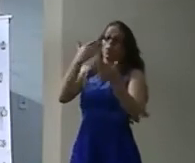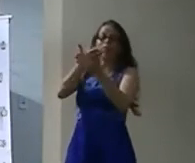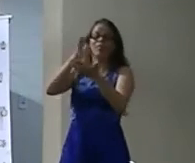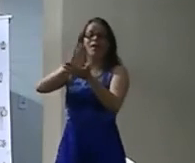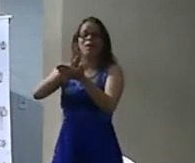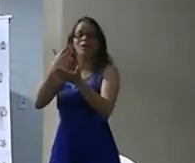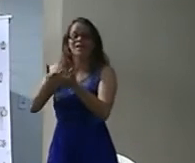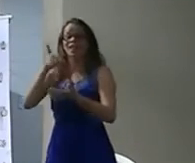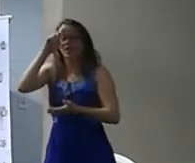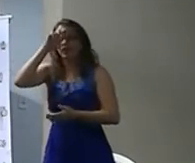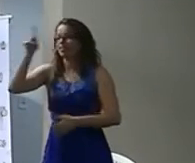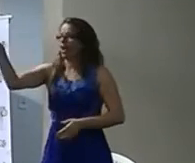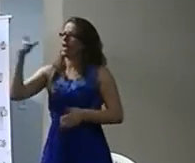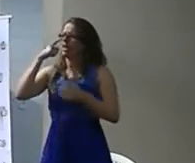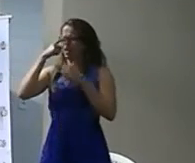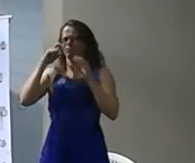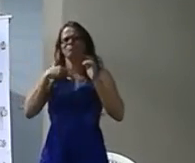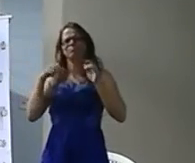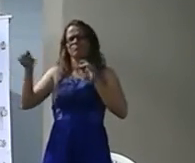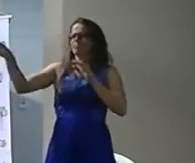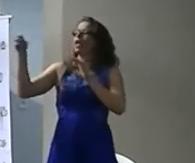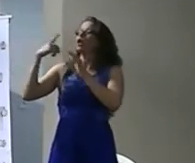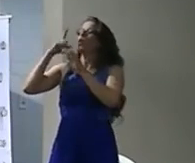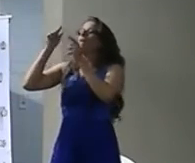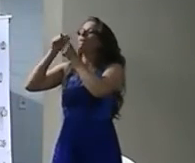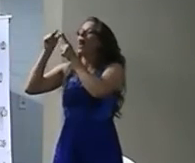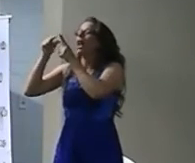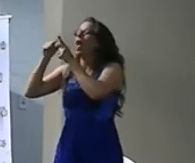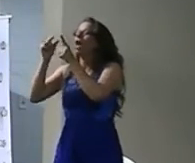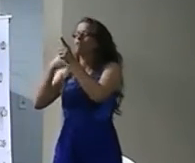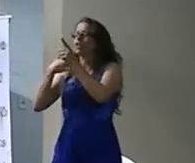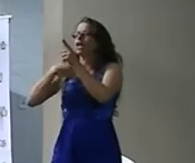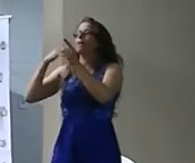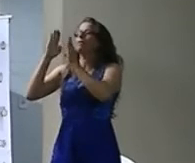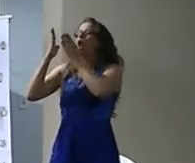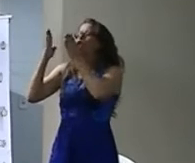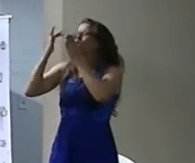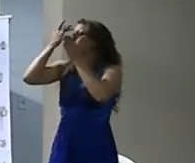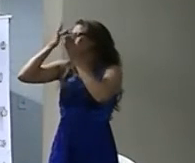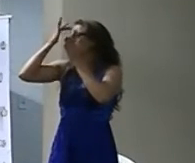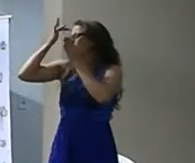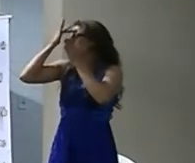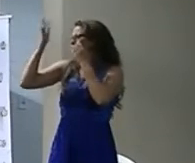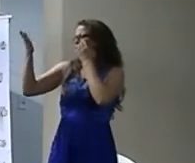Eu vou tentar Na saúde Desculpe aí Eu não disse Eu sou dentista